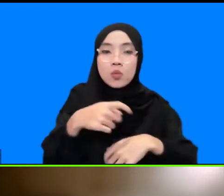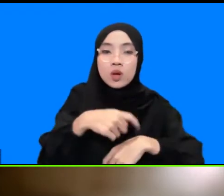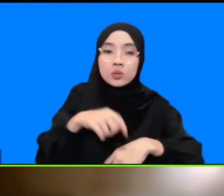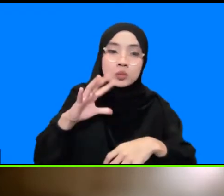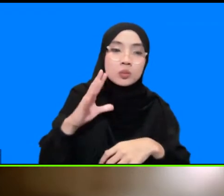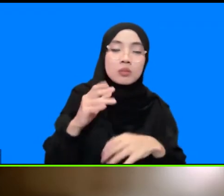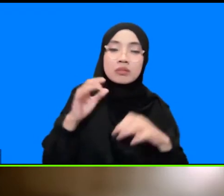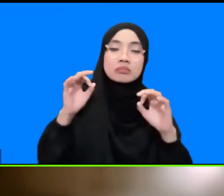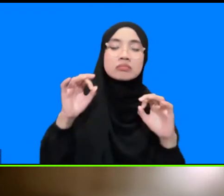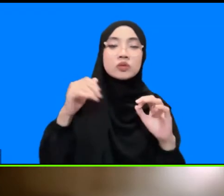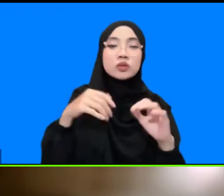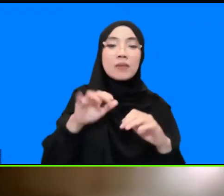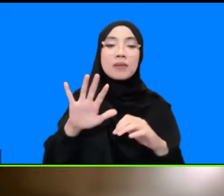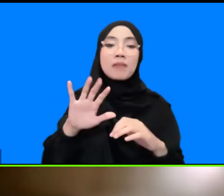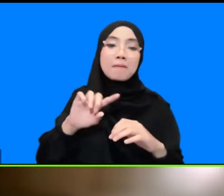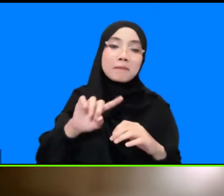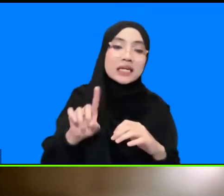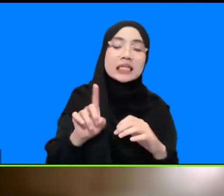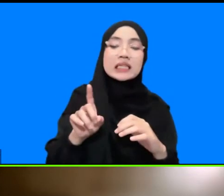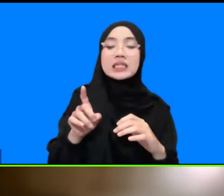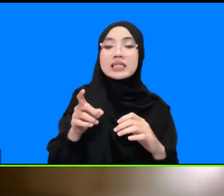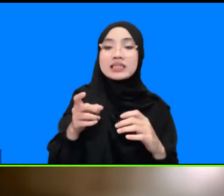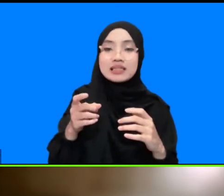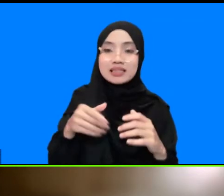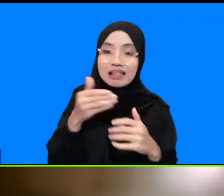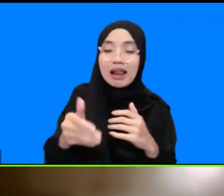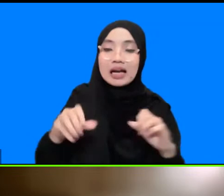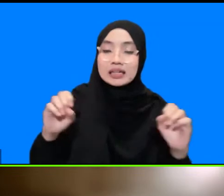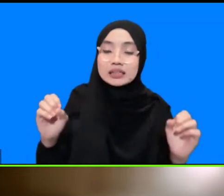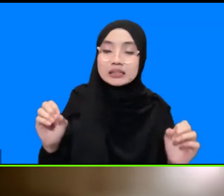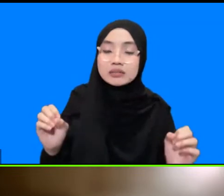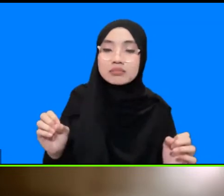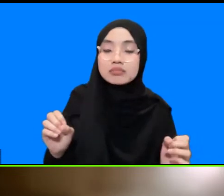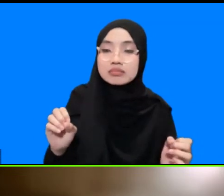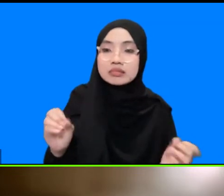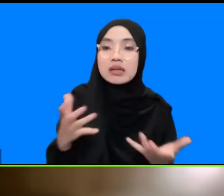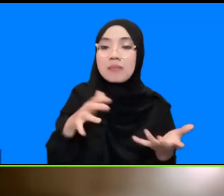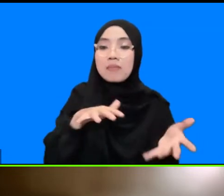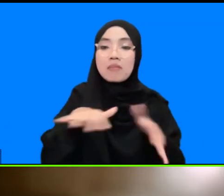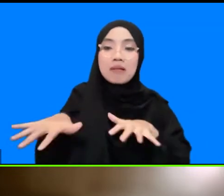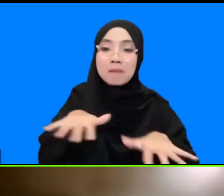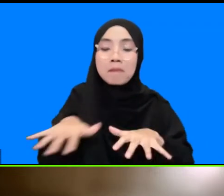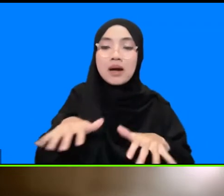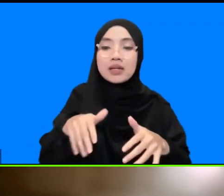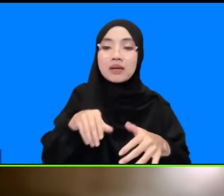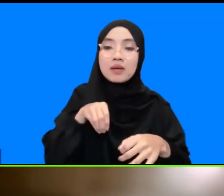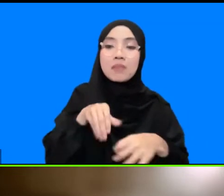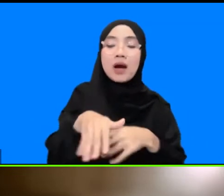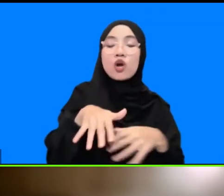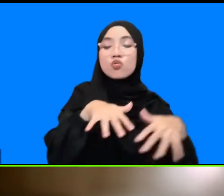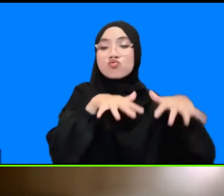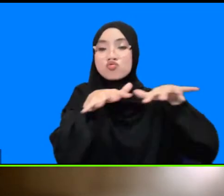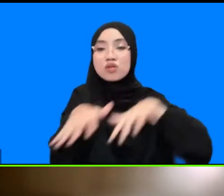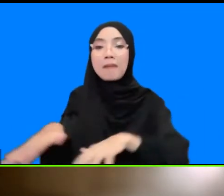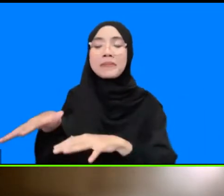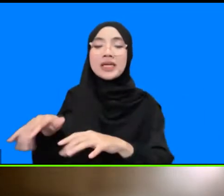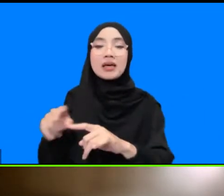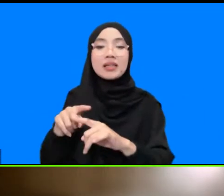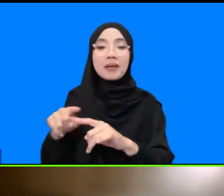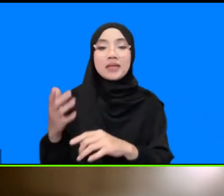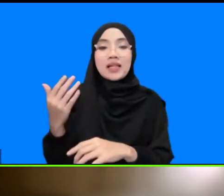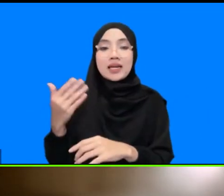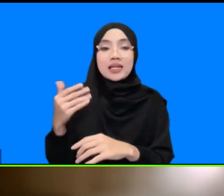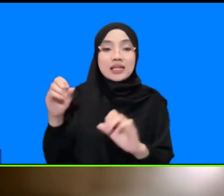5 menit kejadian gempa bumi yang memicu tsunami namun kenyataannya seperti Uni